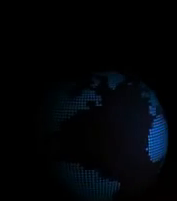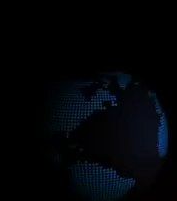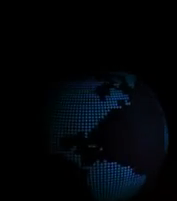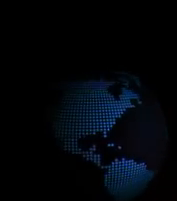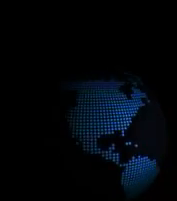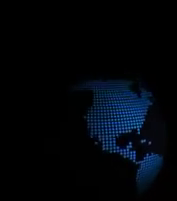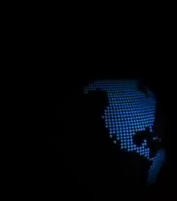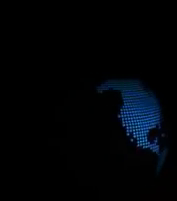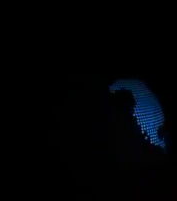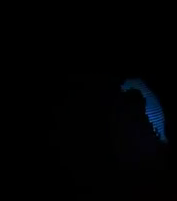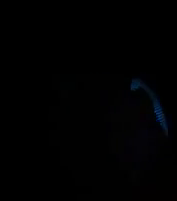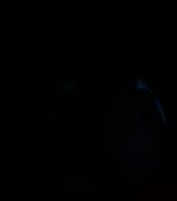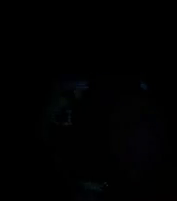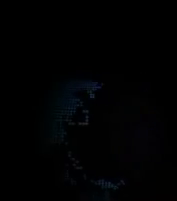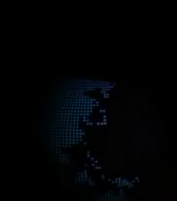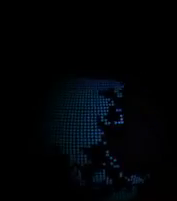Gracias.